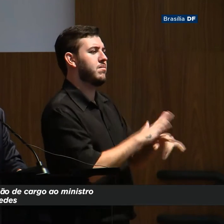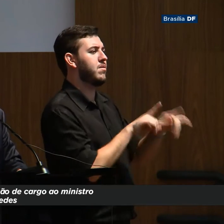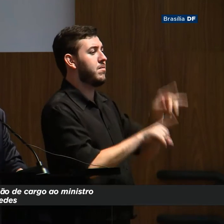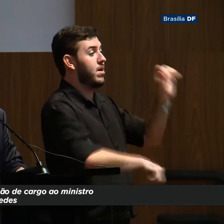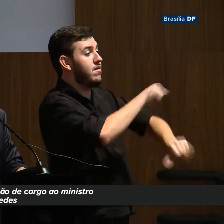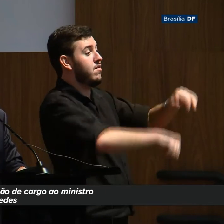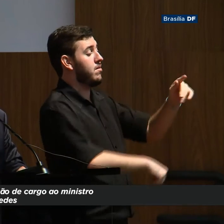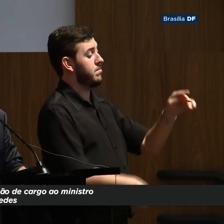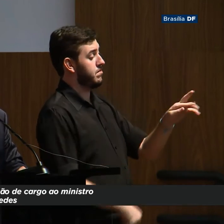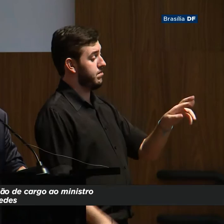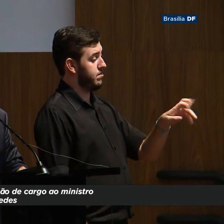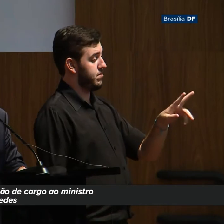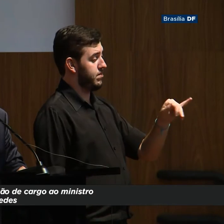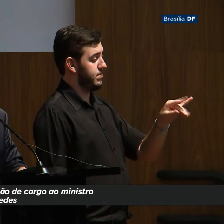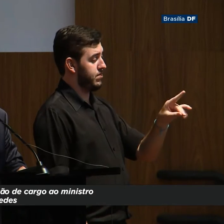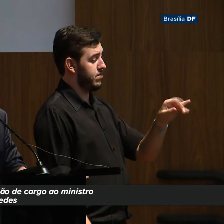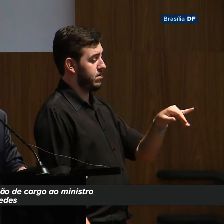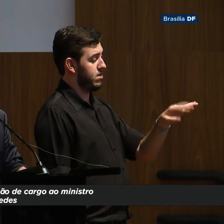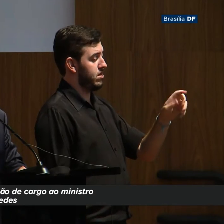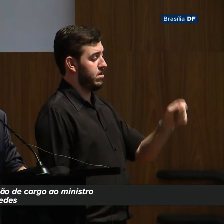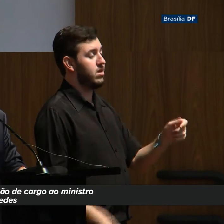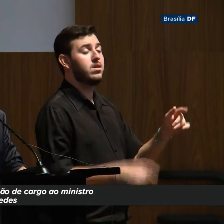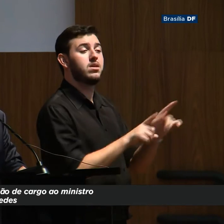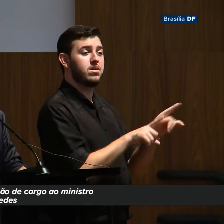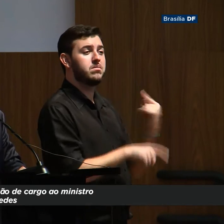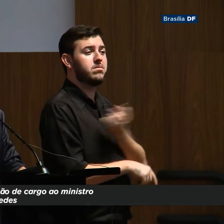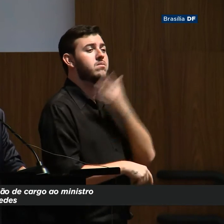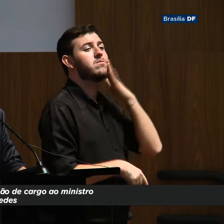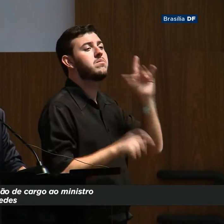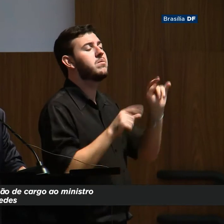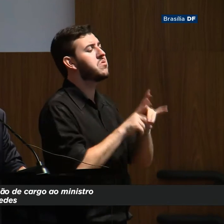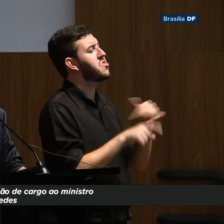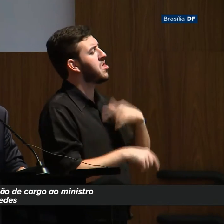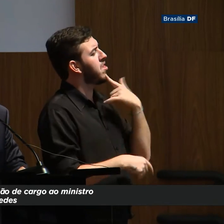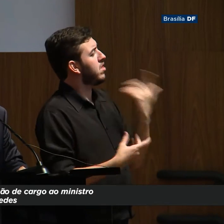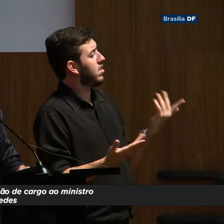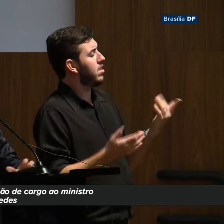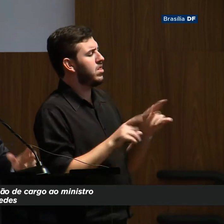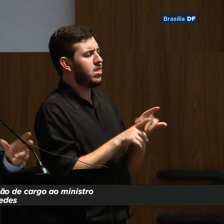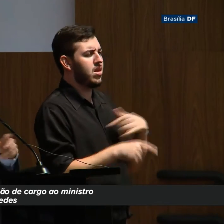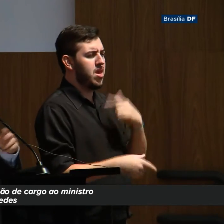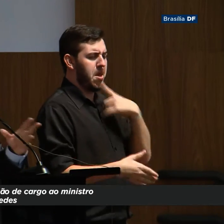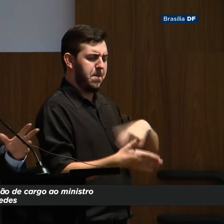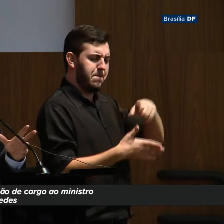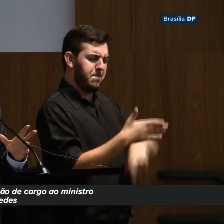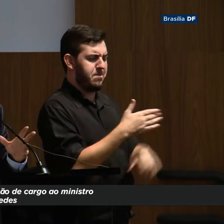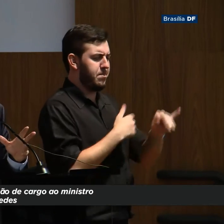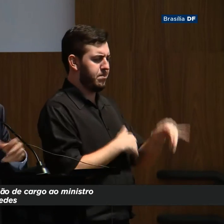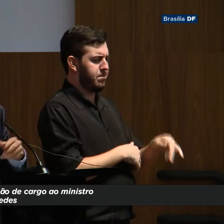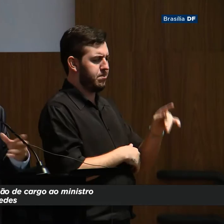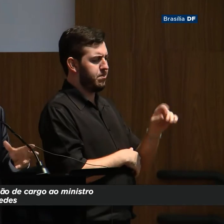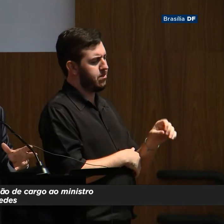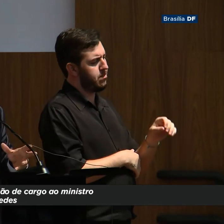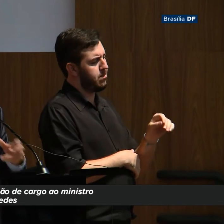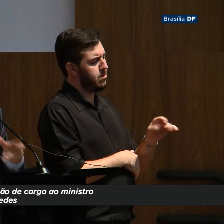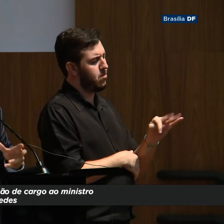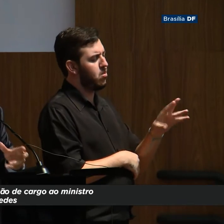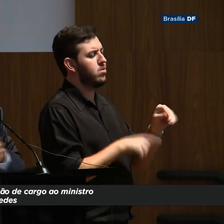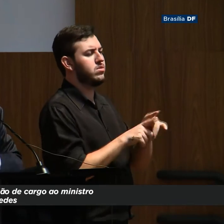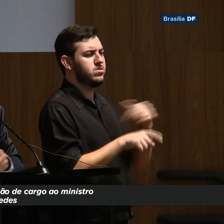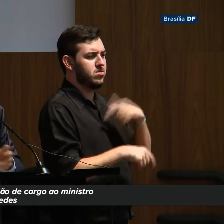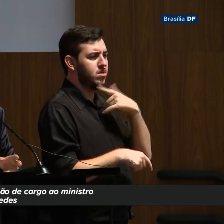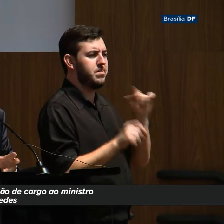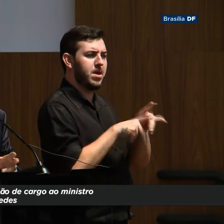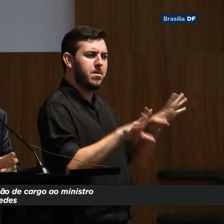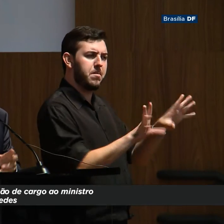Então, esse terceiro pilar que é essa simplificação de impostos, ela entra também e ela não é só para simplificar a